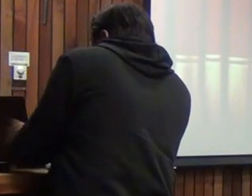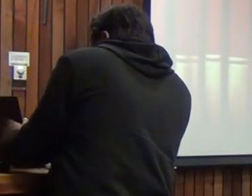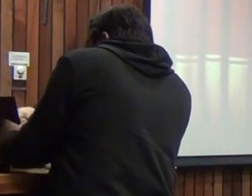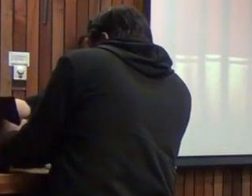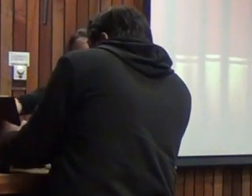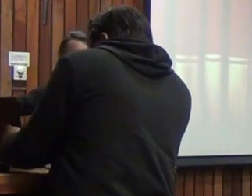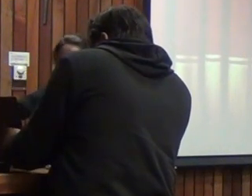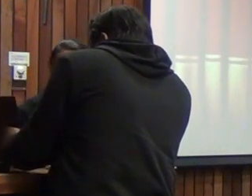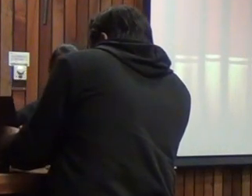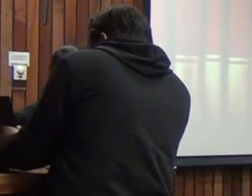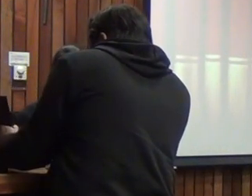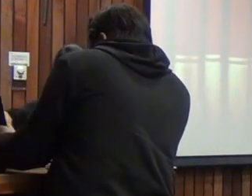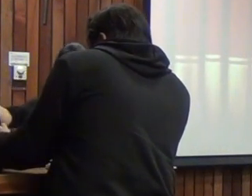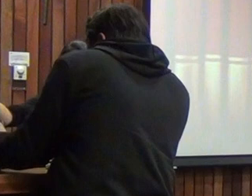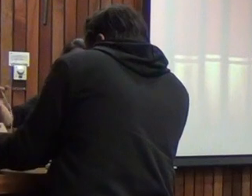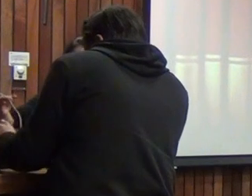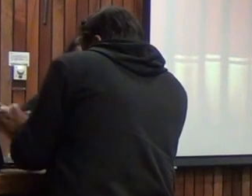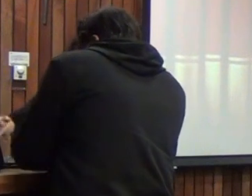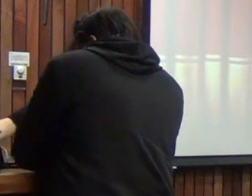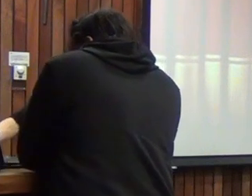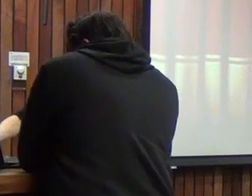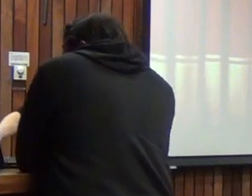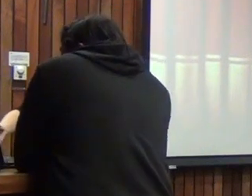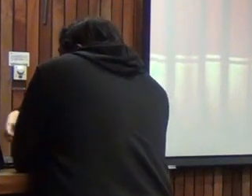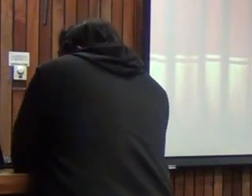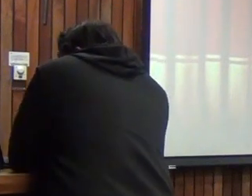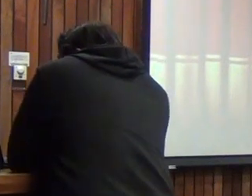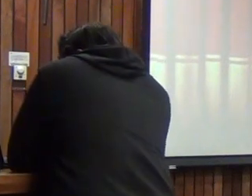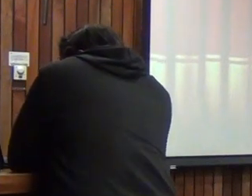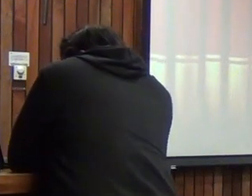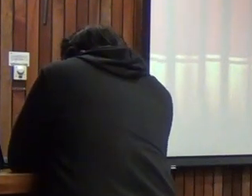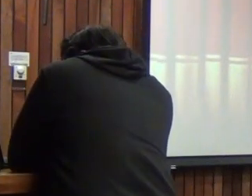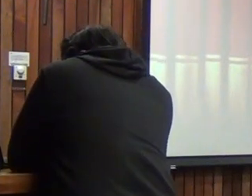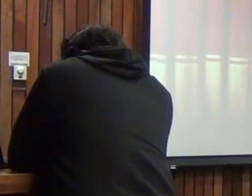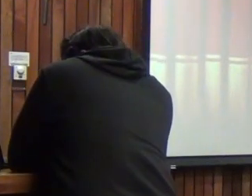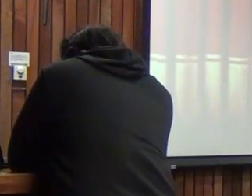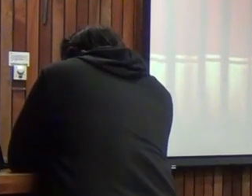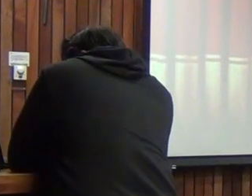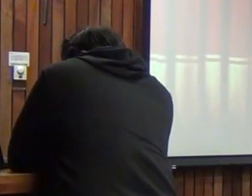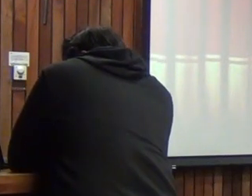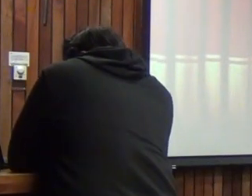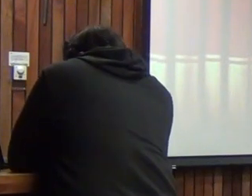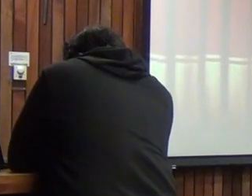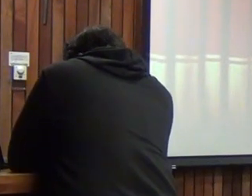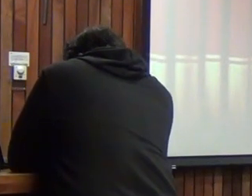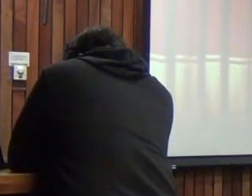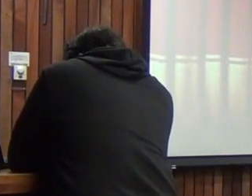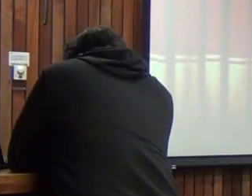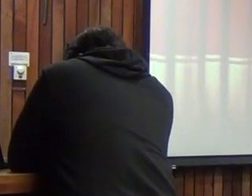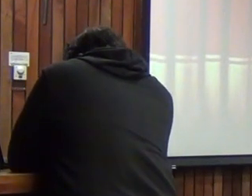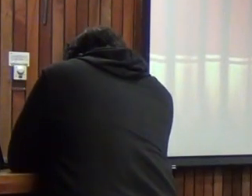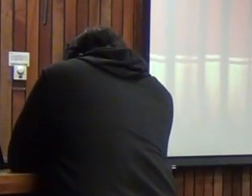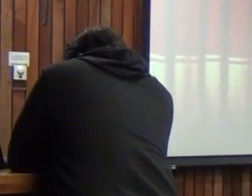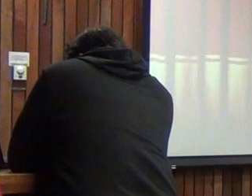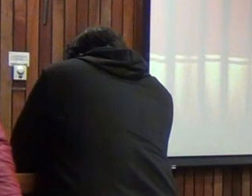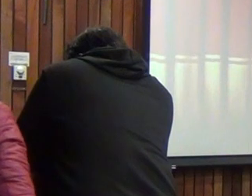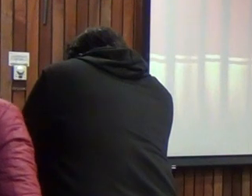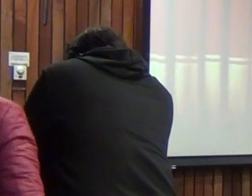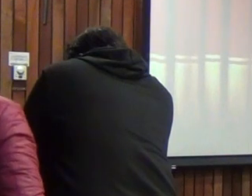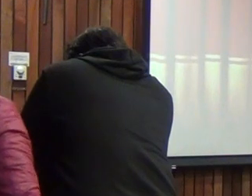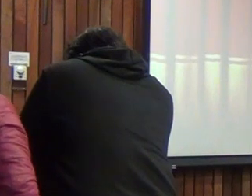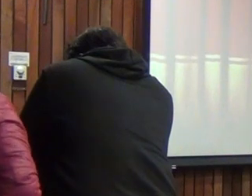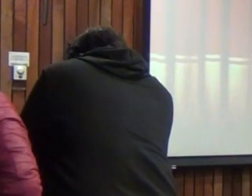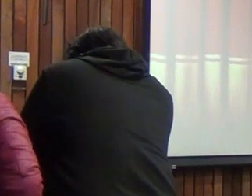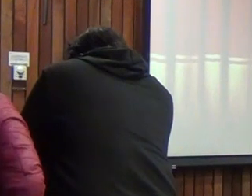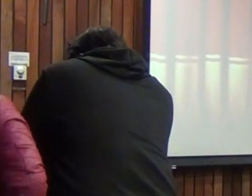población migrante y sabemos que Chile está recibiendo migrantes de muchísimos países no pudiese rendir